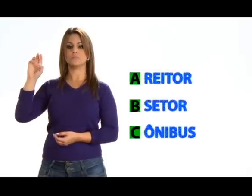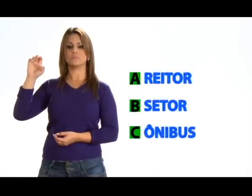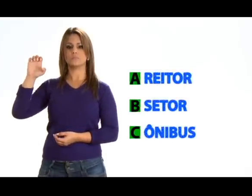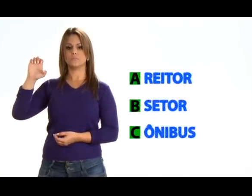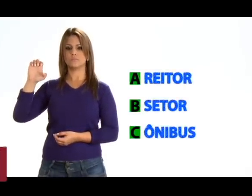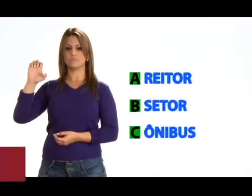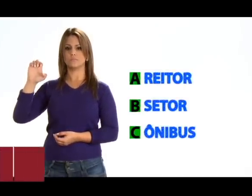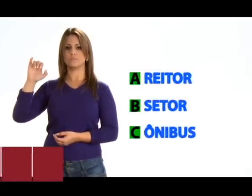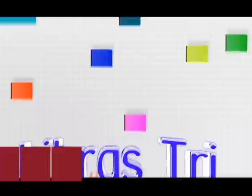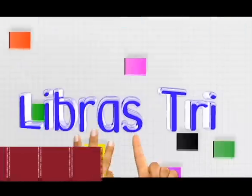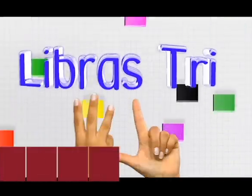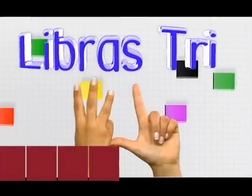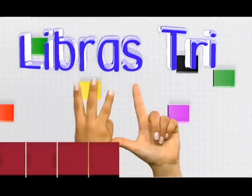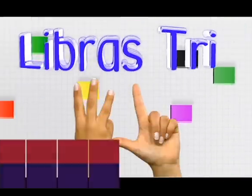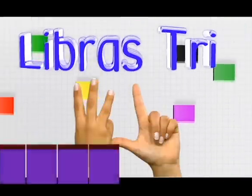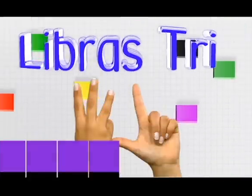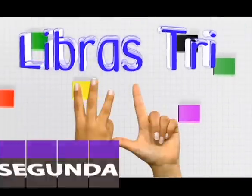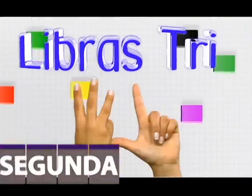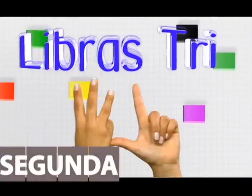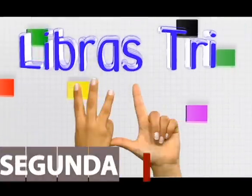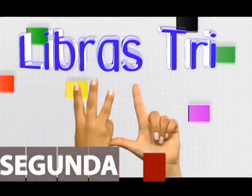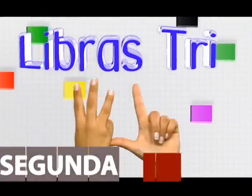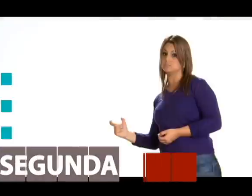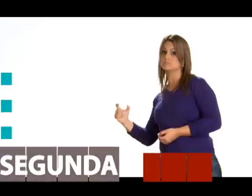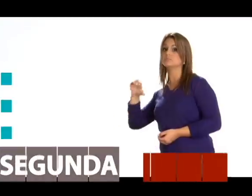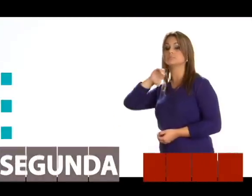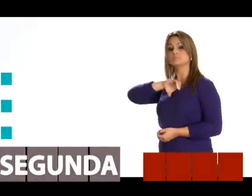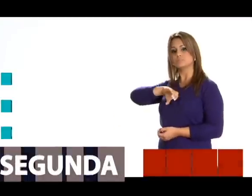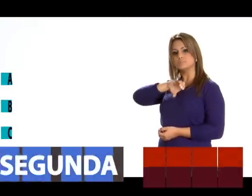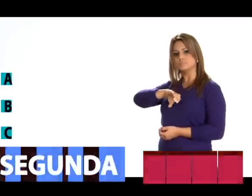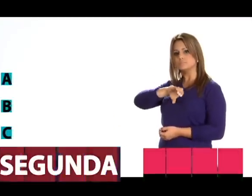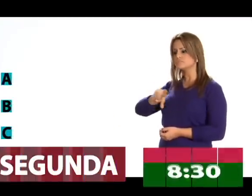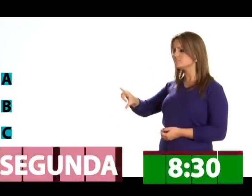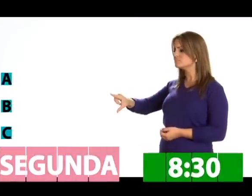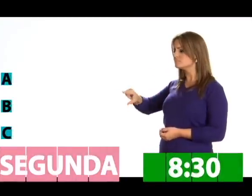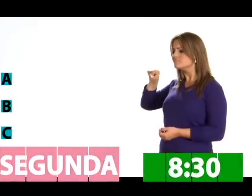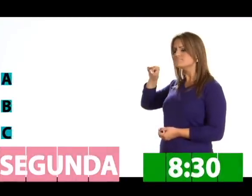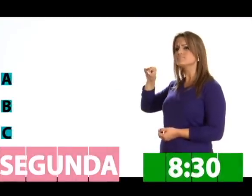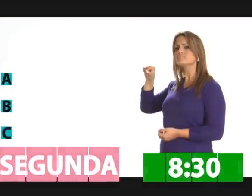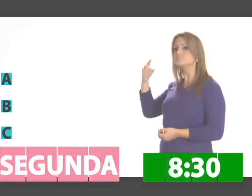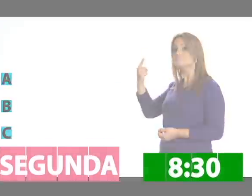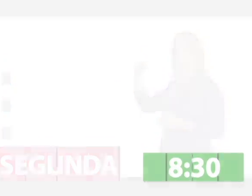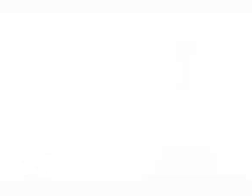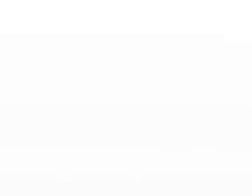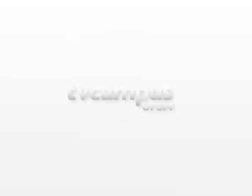não pode ouvir. Libras Tri, segunda às 8h30 da noite, aqui na TV Campus.